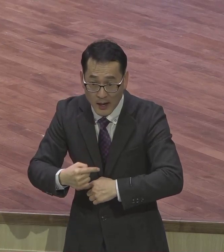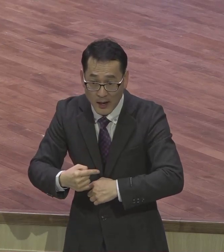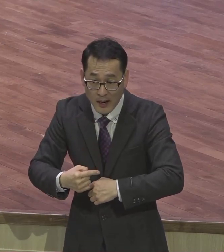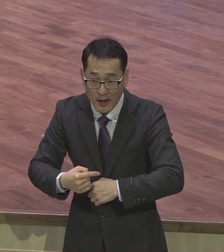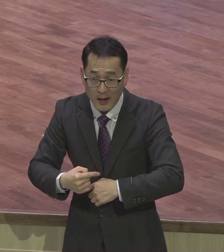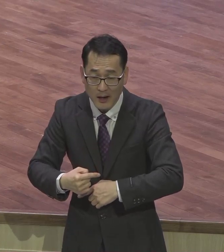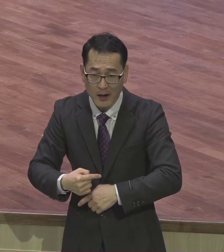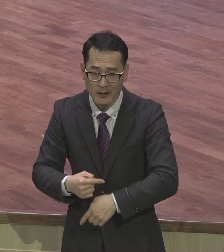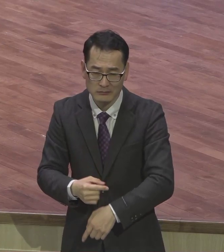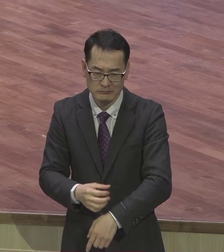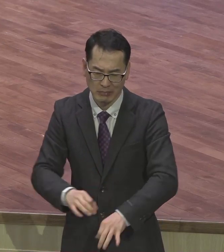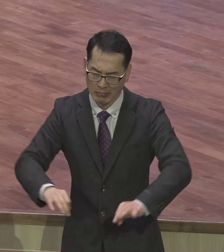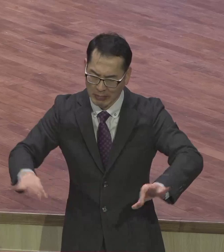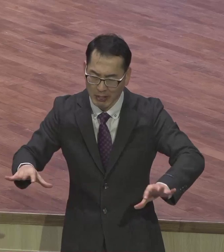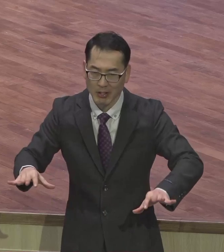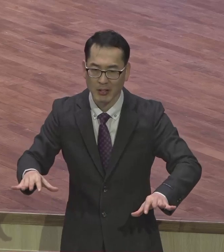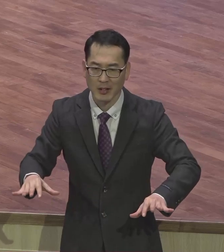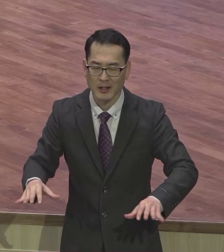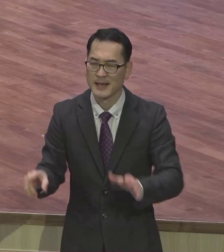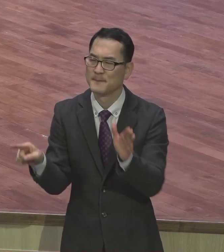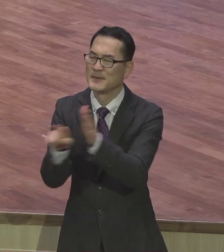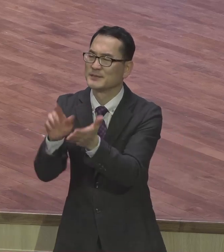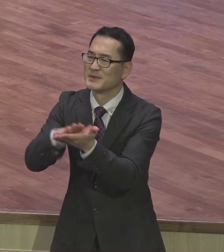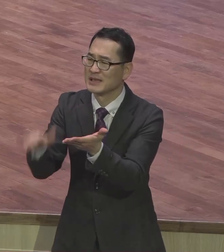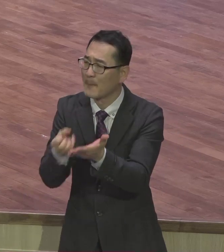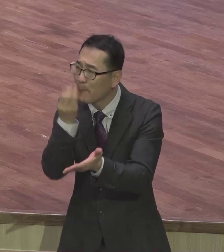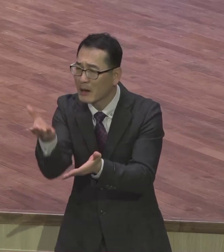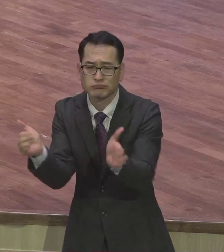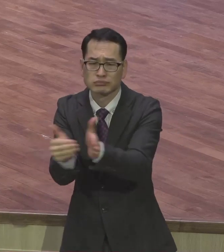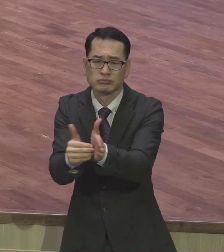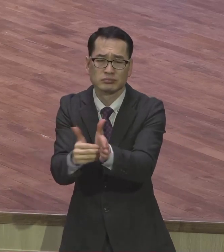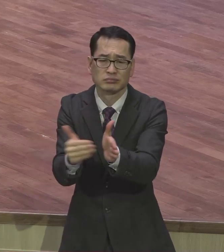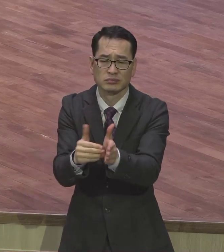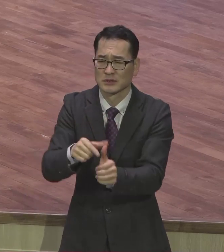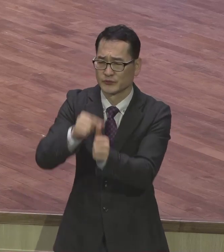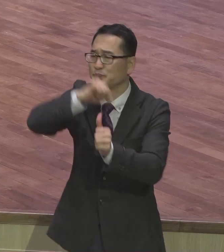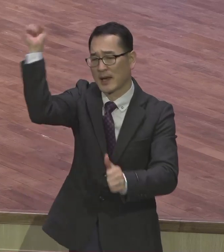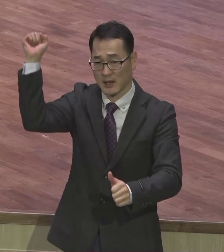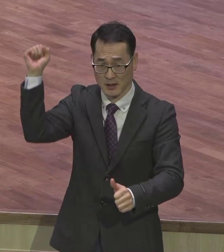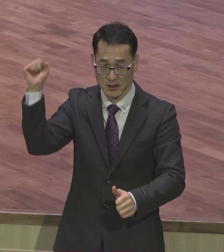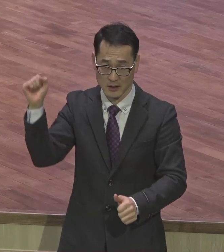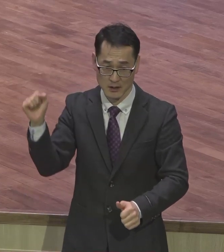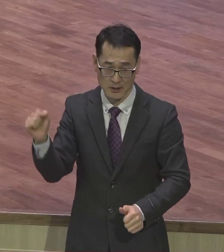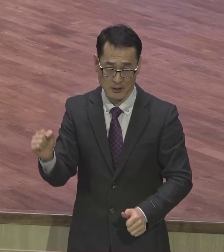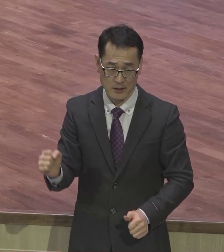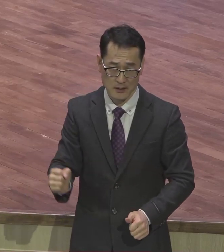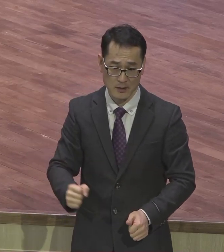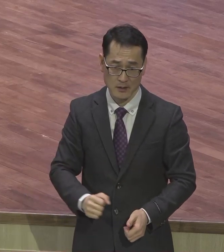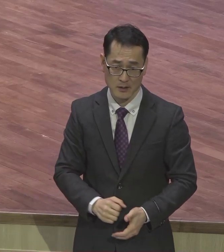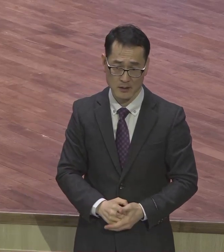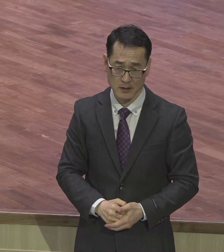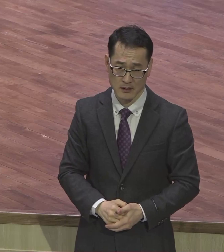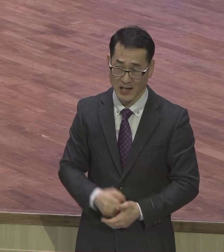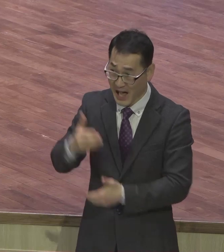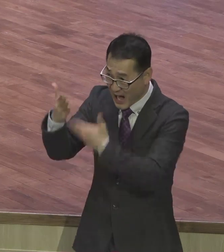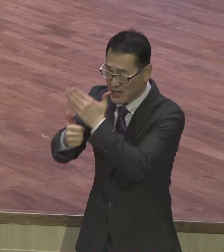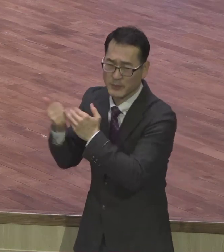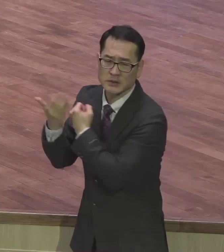필요 없어요 그냥 믿겠습니다 영접하면 끝나는 거예요 그냥 그게 하나님 하시는 거예요 하나님 하시는 거예요 요즘